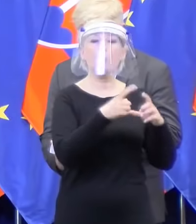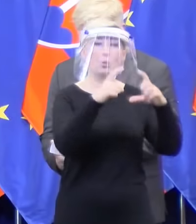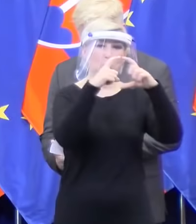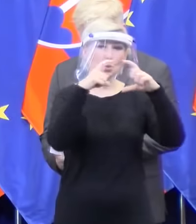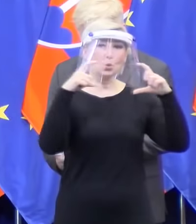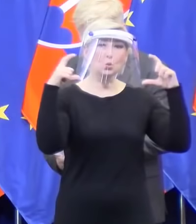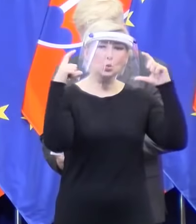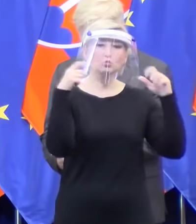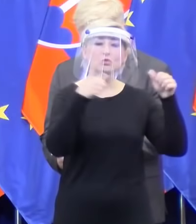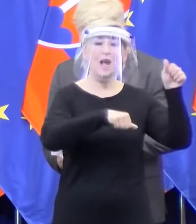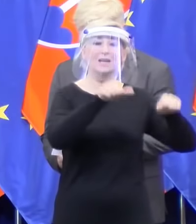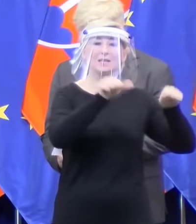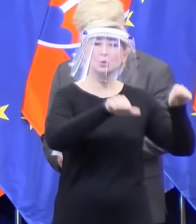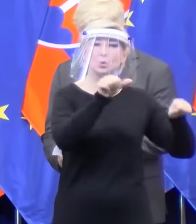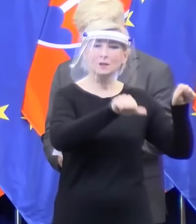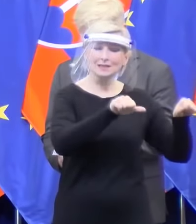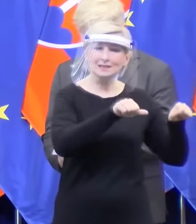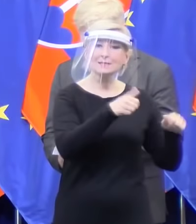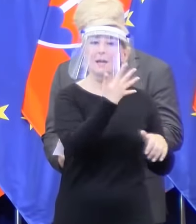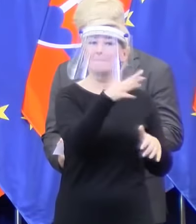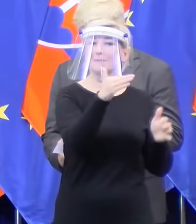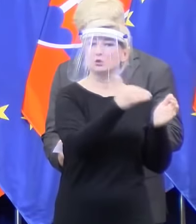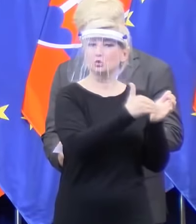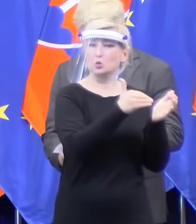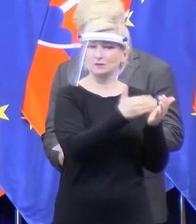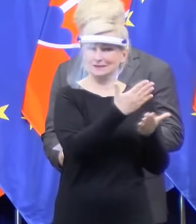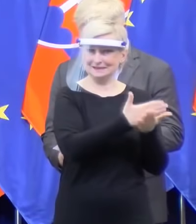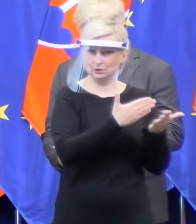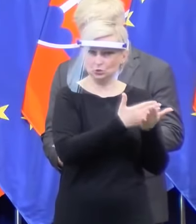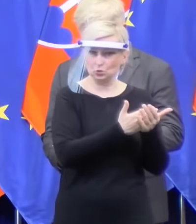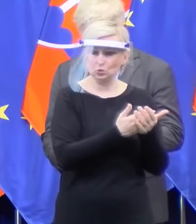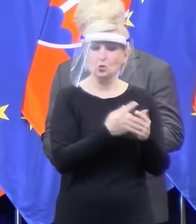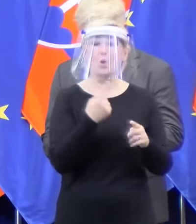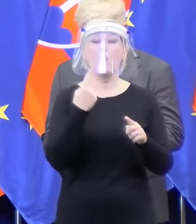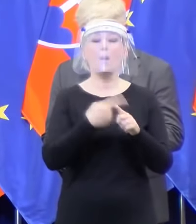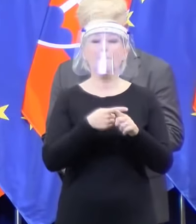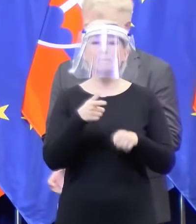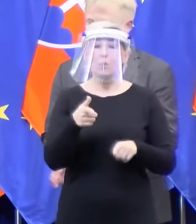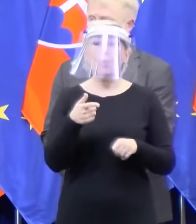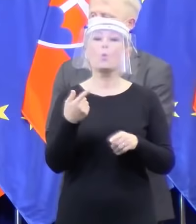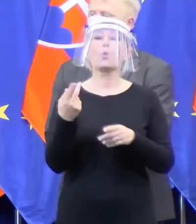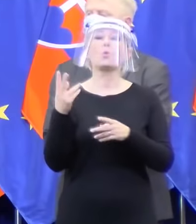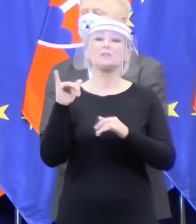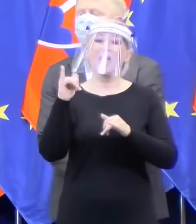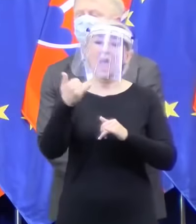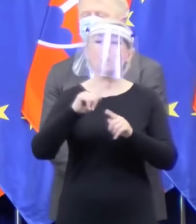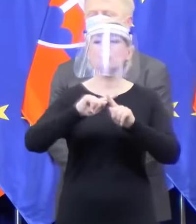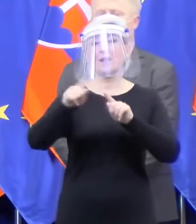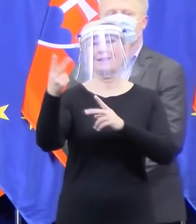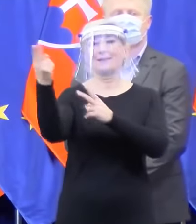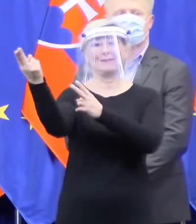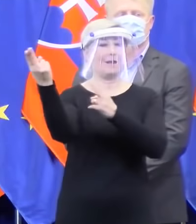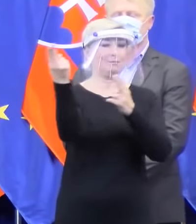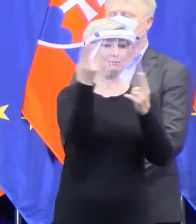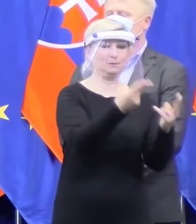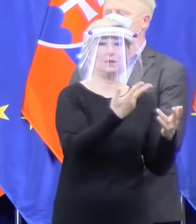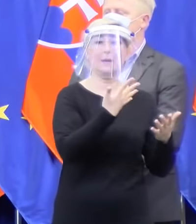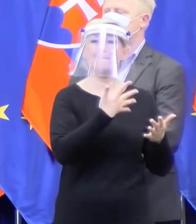tisíc kúsov. Zároveň po niej linke sme tam dopravili 500 tisíc ďalších, ale teda